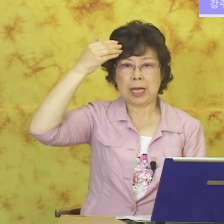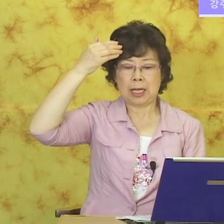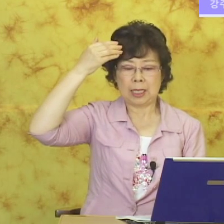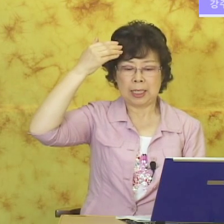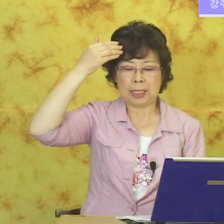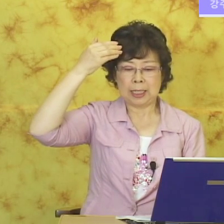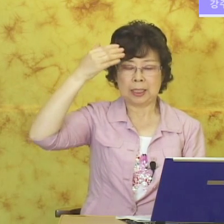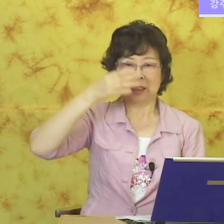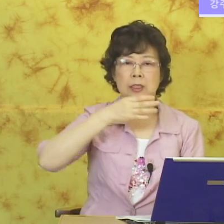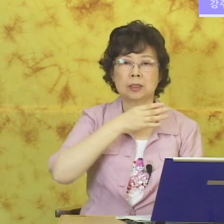다.